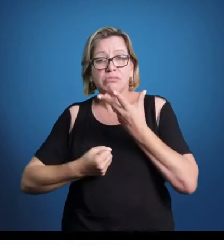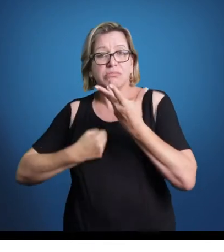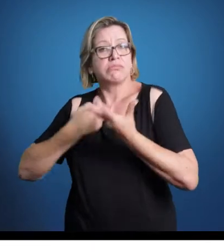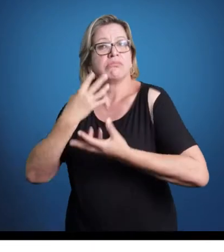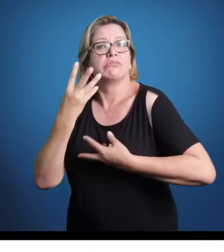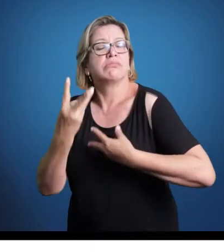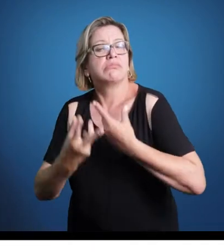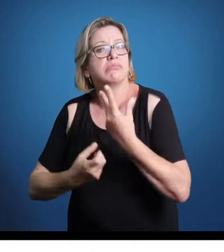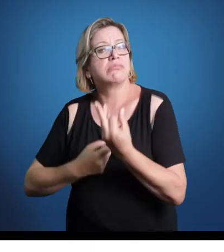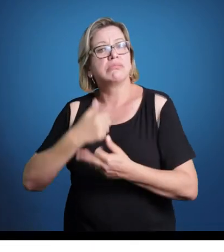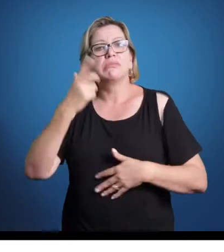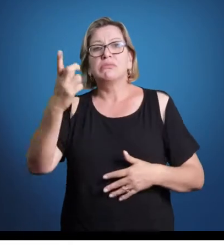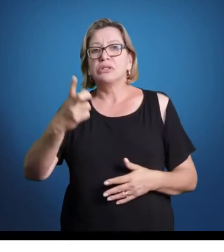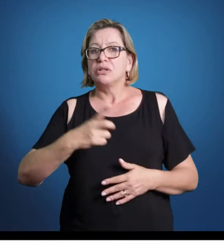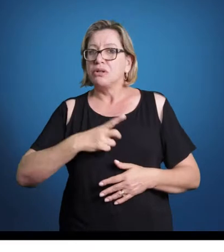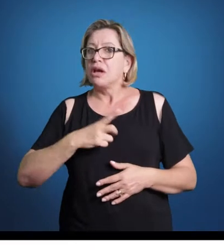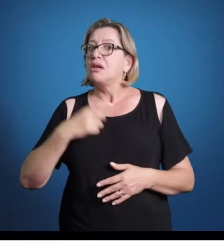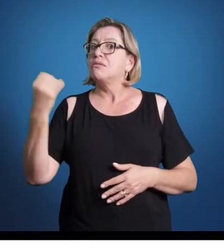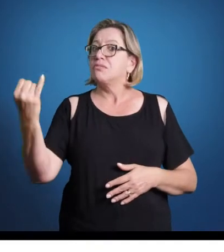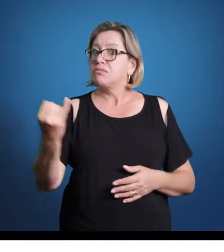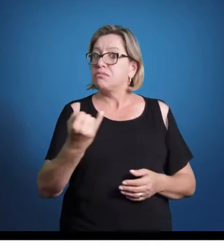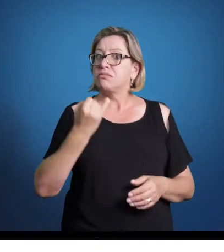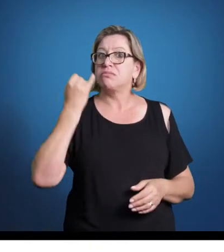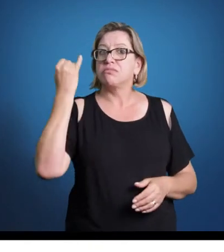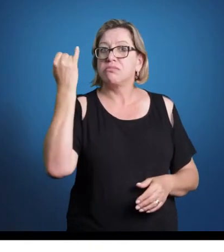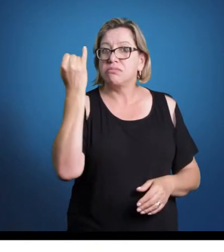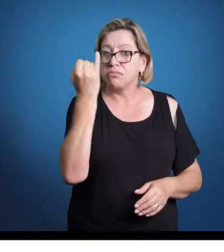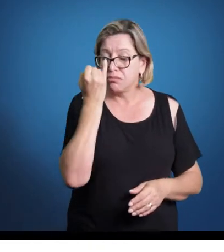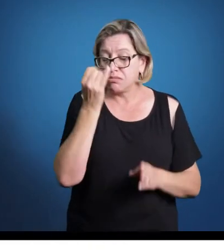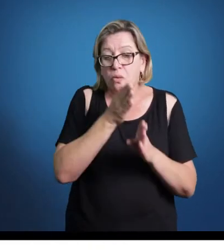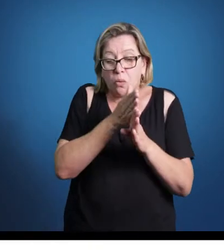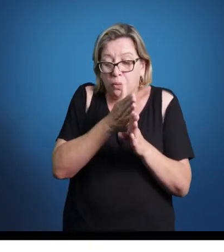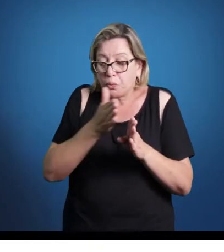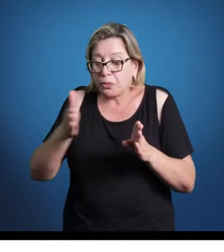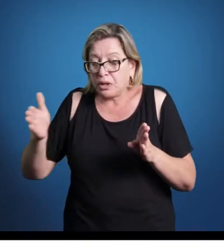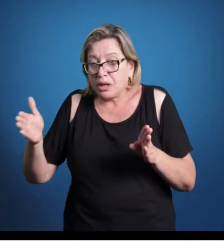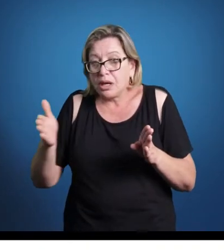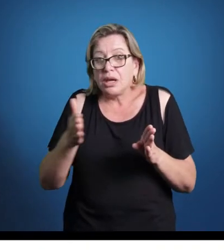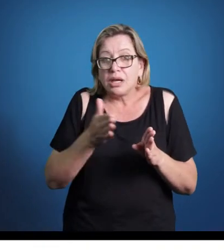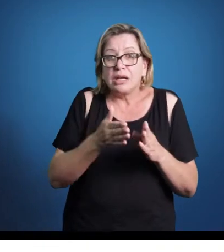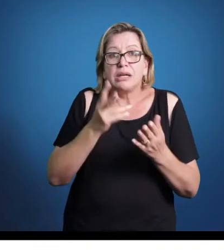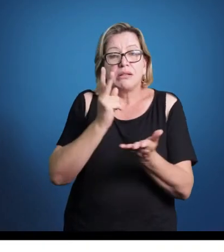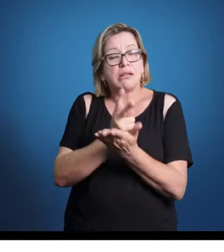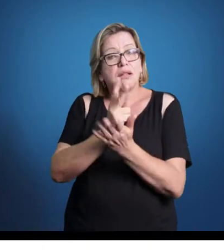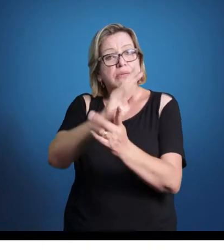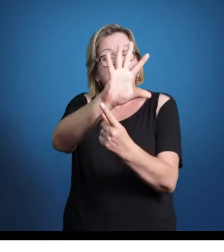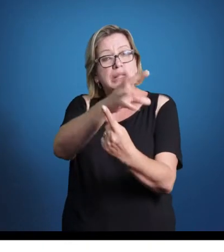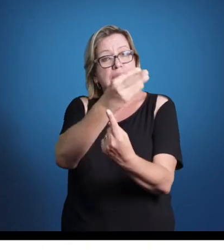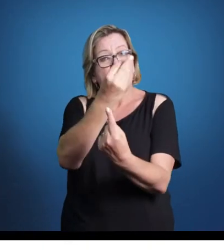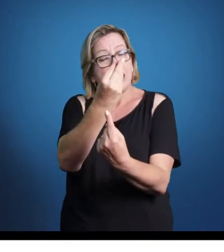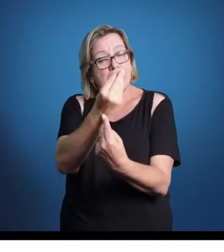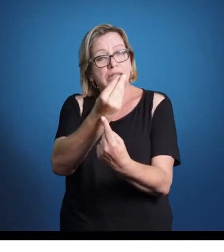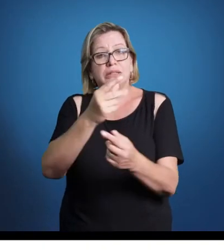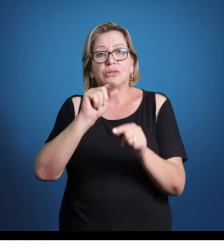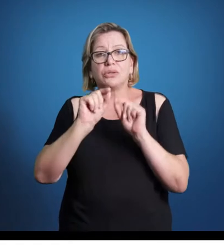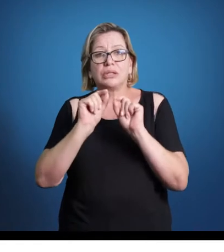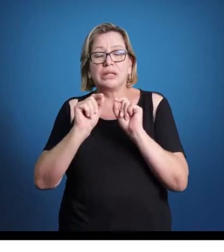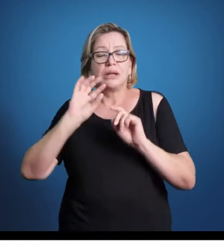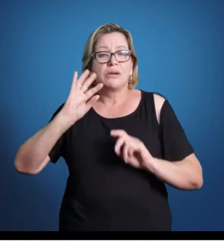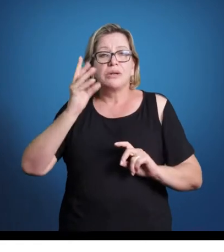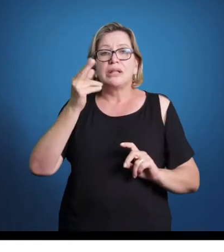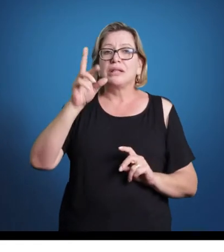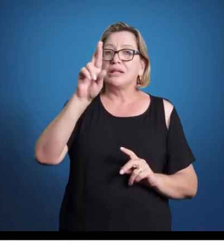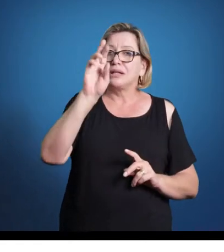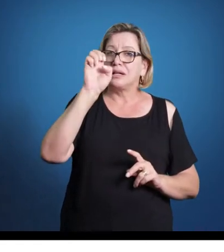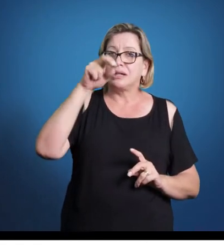tiveram bastante importância naquele período. E nos mais diversos campos artísticos, o renascimento é marcado por um pensamento